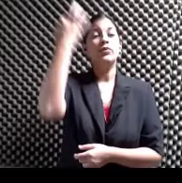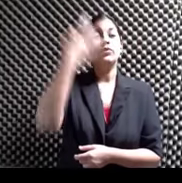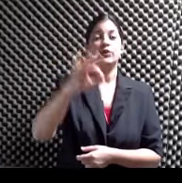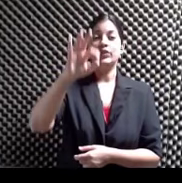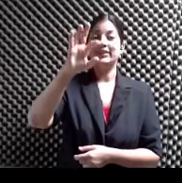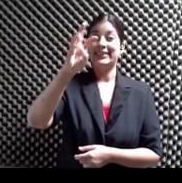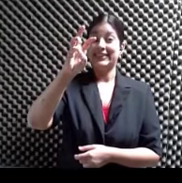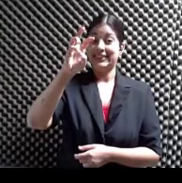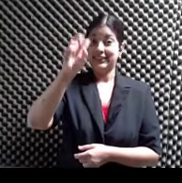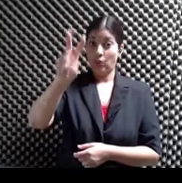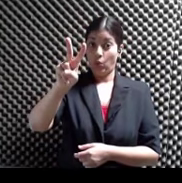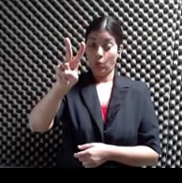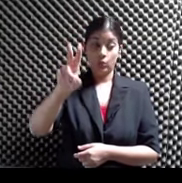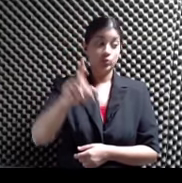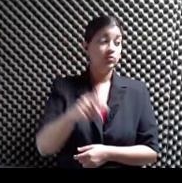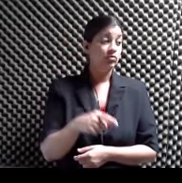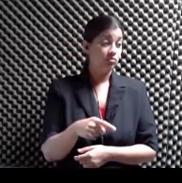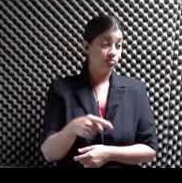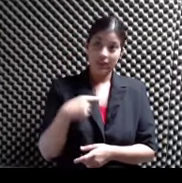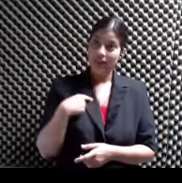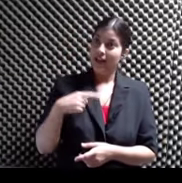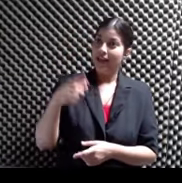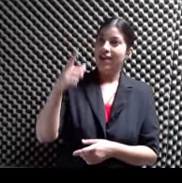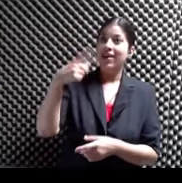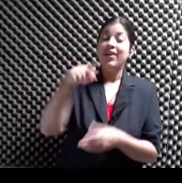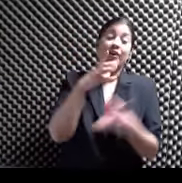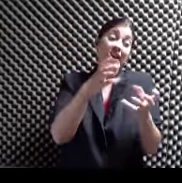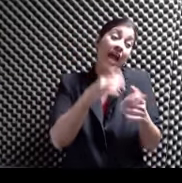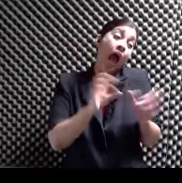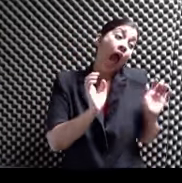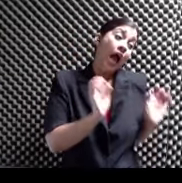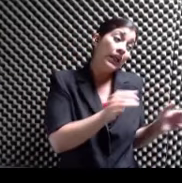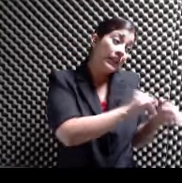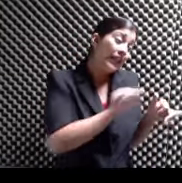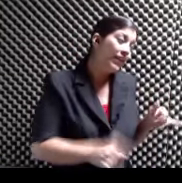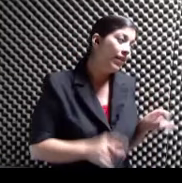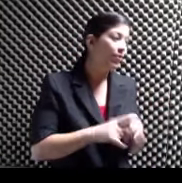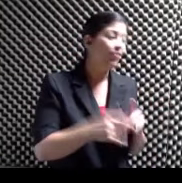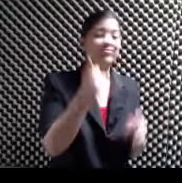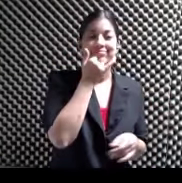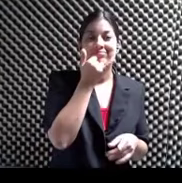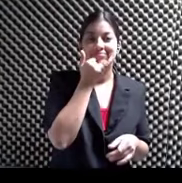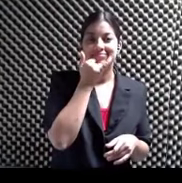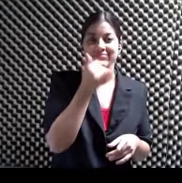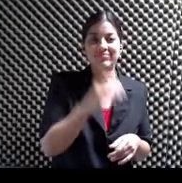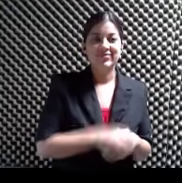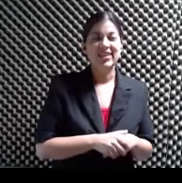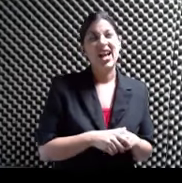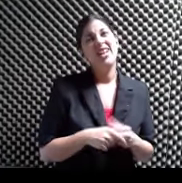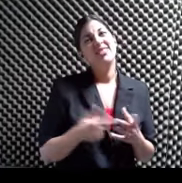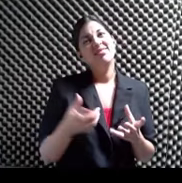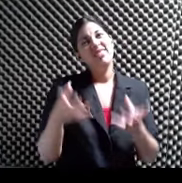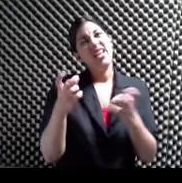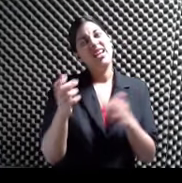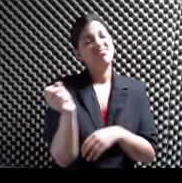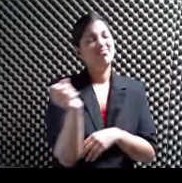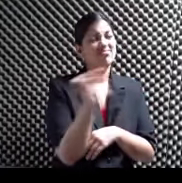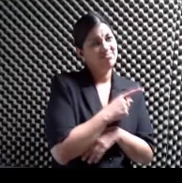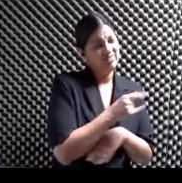Wow Y querían que se quedaran Por allá Pero la ¿Tú sabes qué pasó? ¿Qué pasó? La nostalgia El coquí Ay Dios mío El